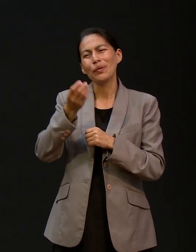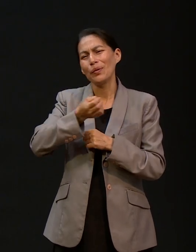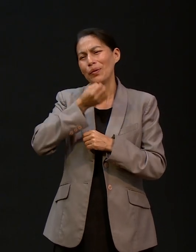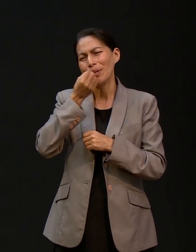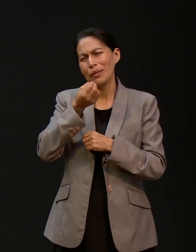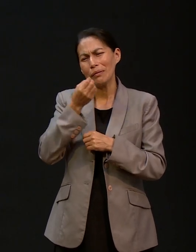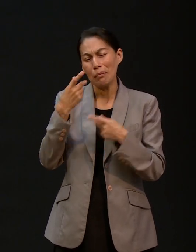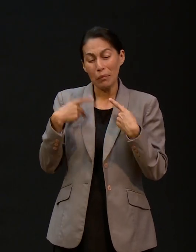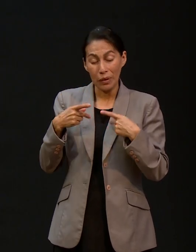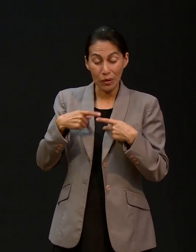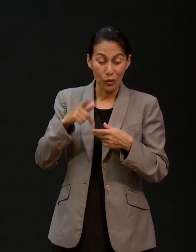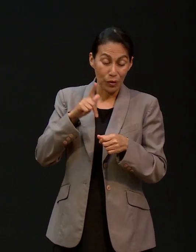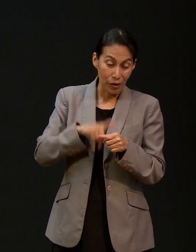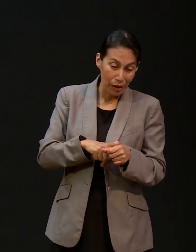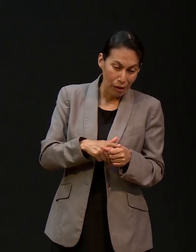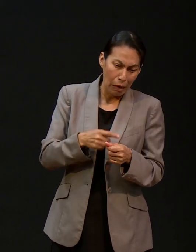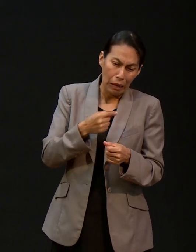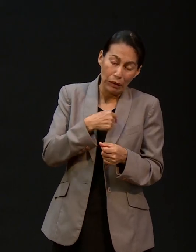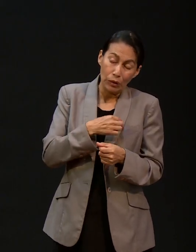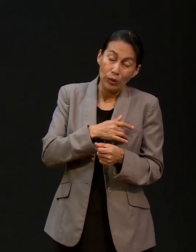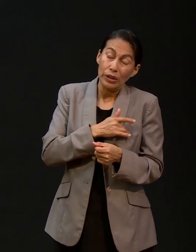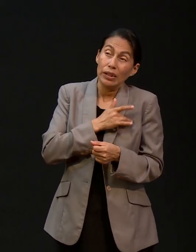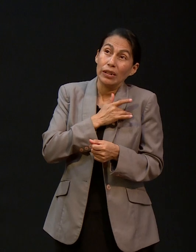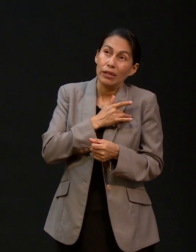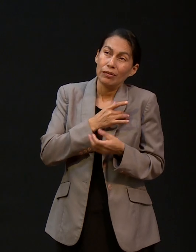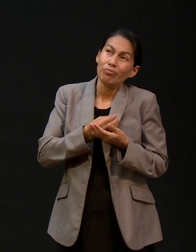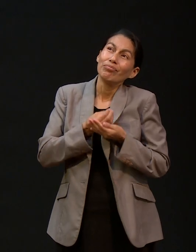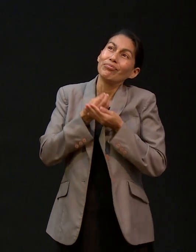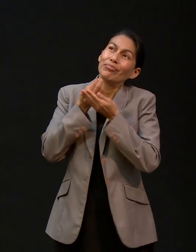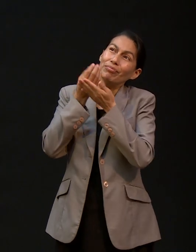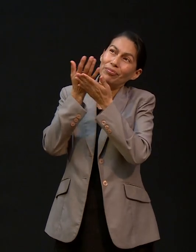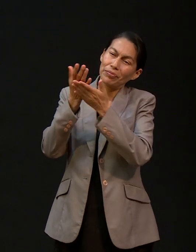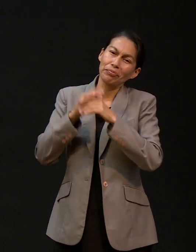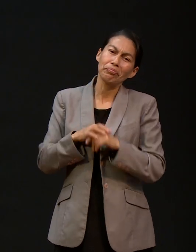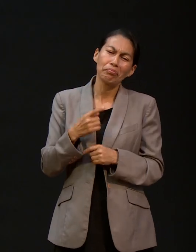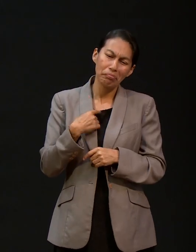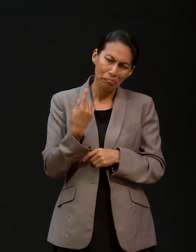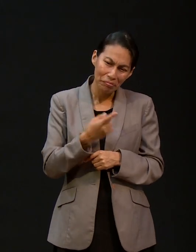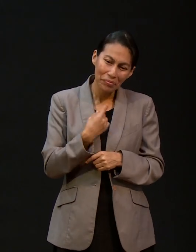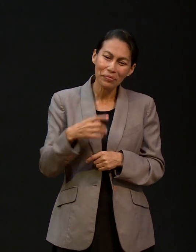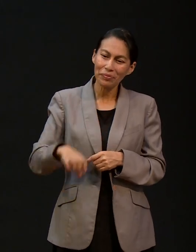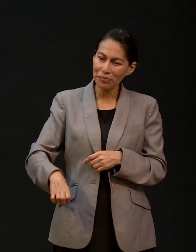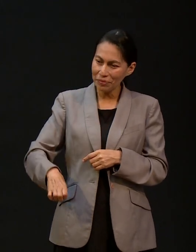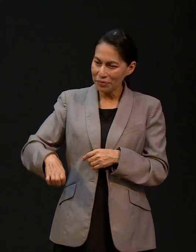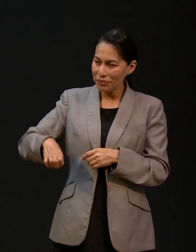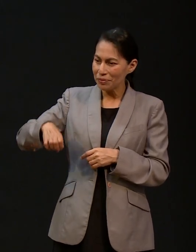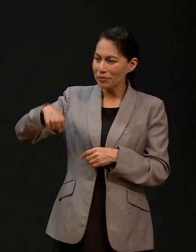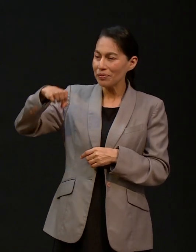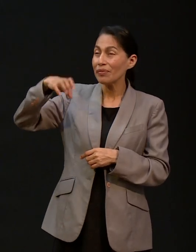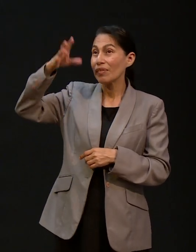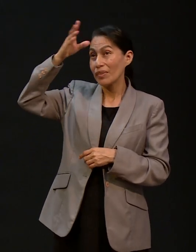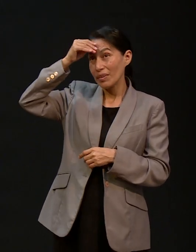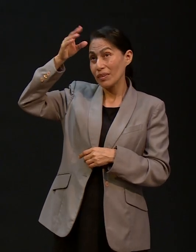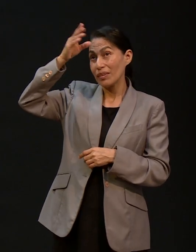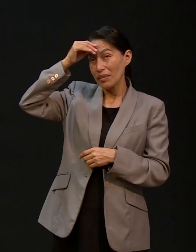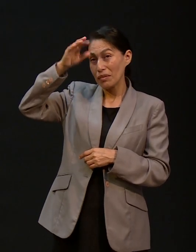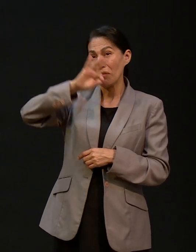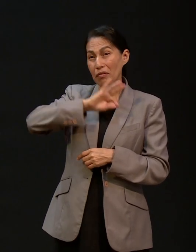dinámica, es más personal. Y así fuimos como fuimos creciendo y aprendiendo en